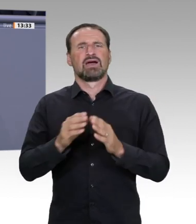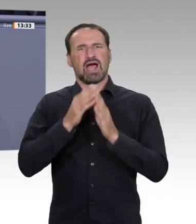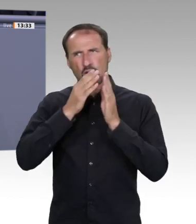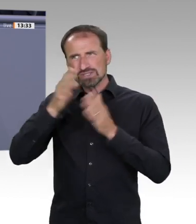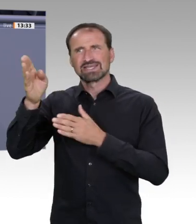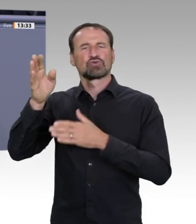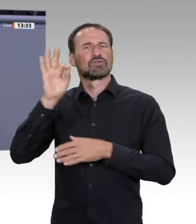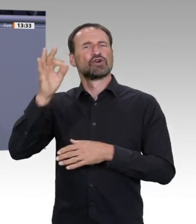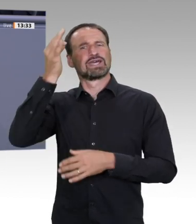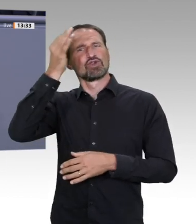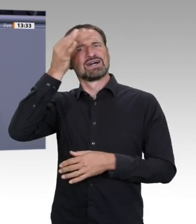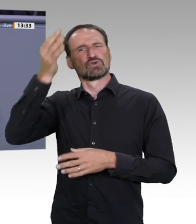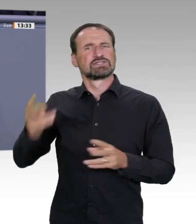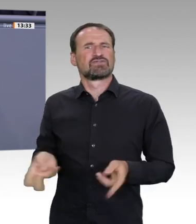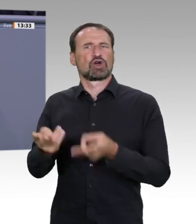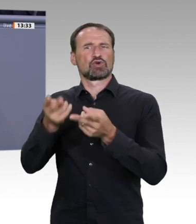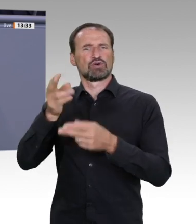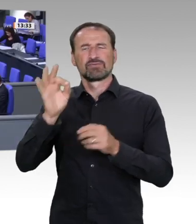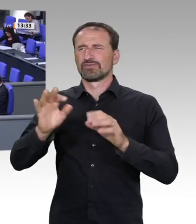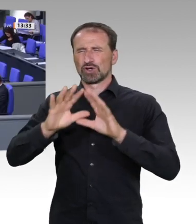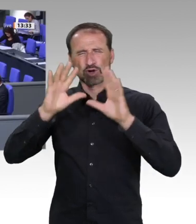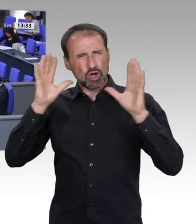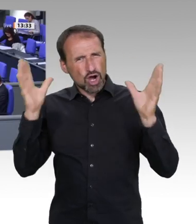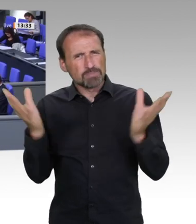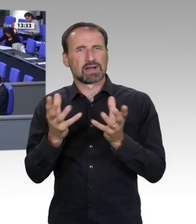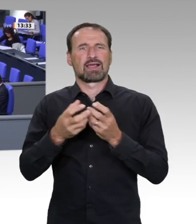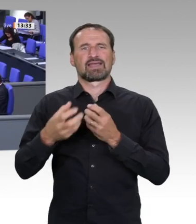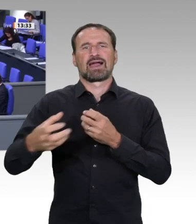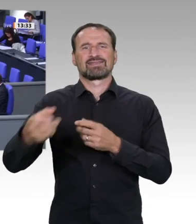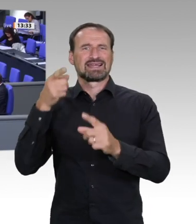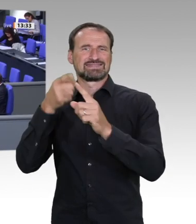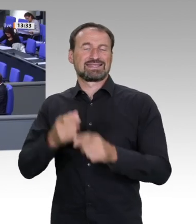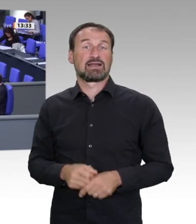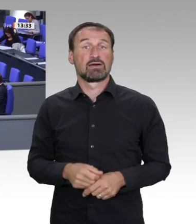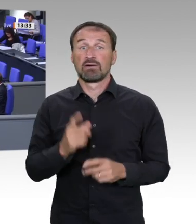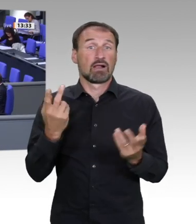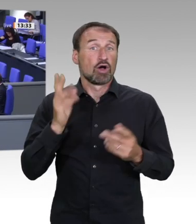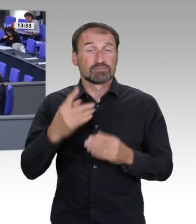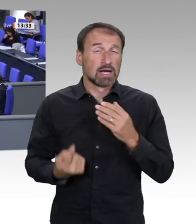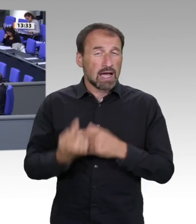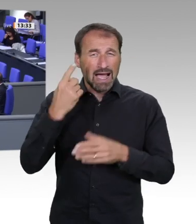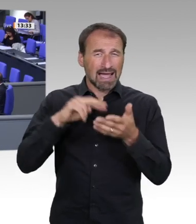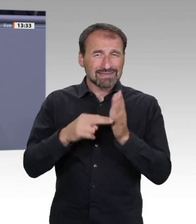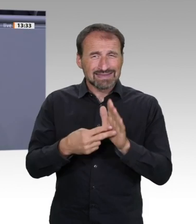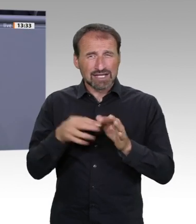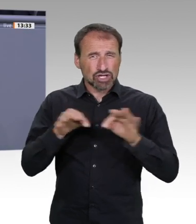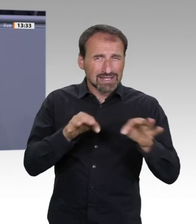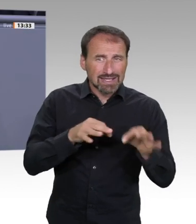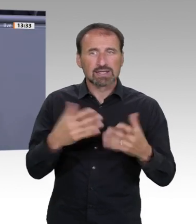Bundesrechnungshof bescheinigt, dass Sie da ein Chaos im Ministerium veranstaltet haben. Während also bei Tesla bald die ersten Batterien vom